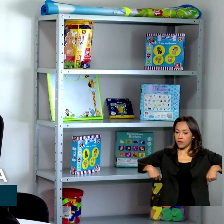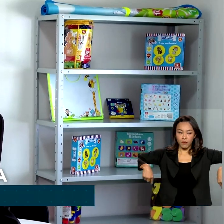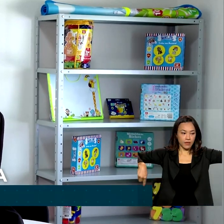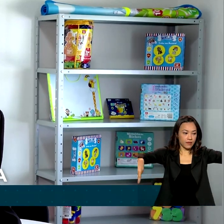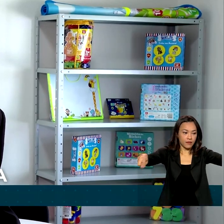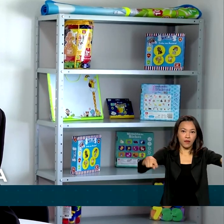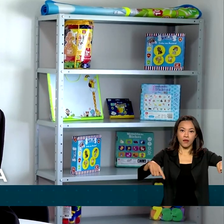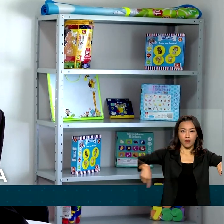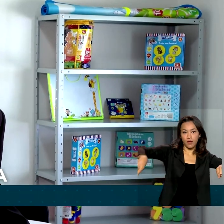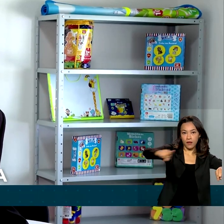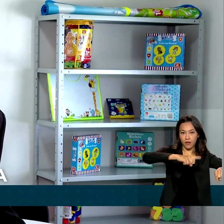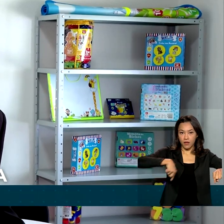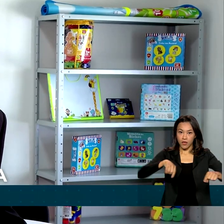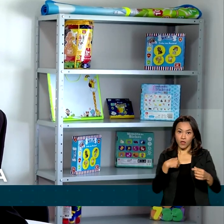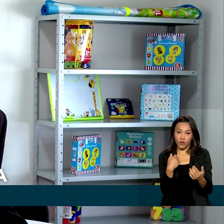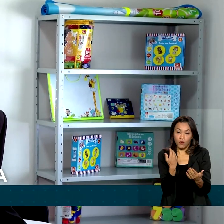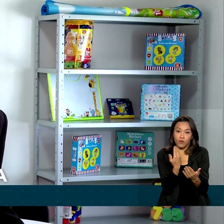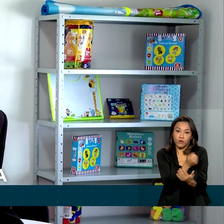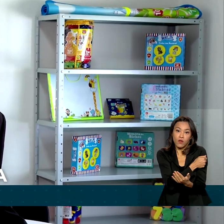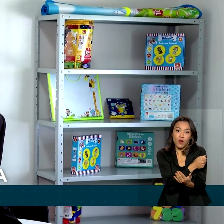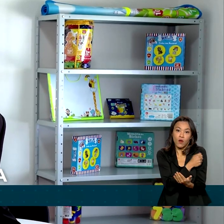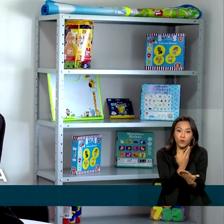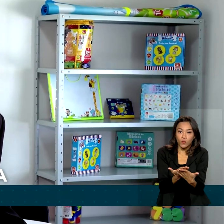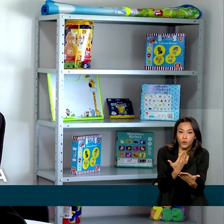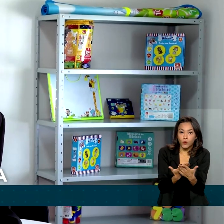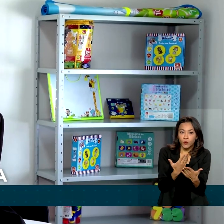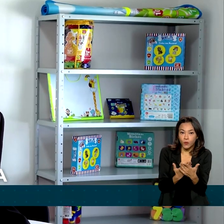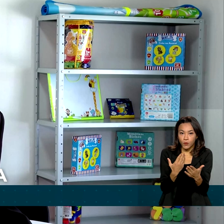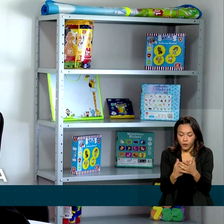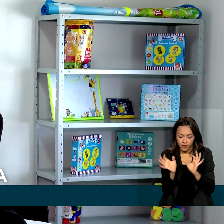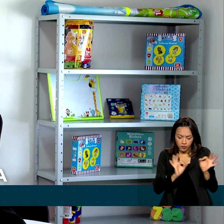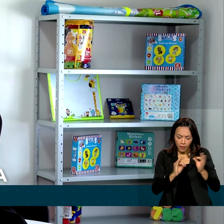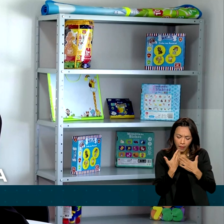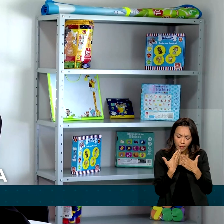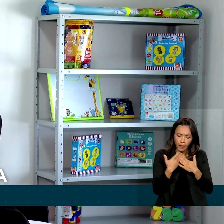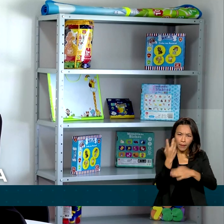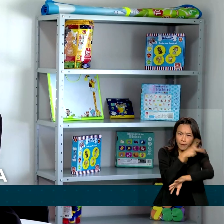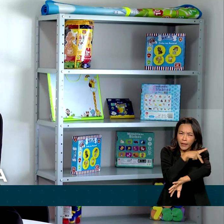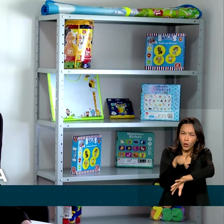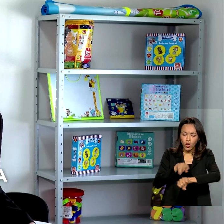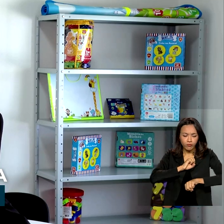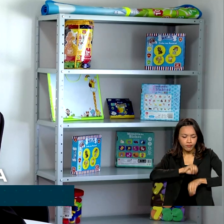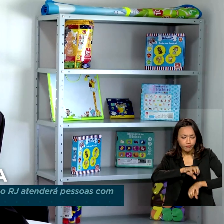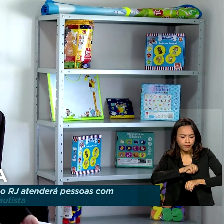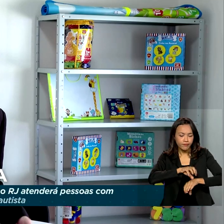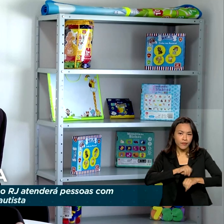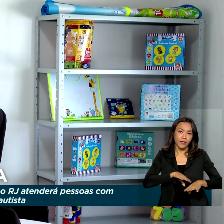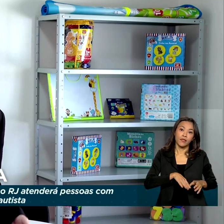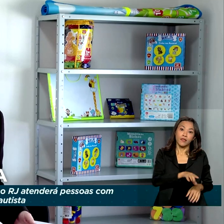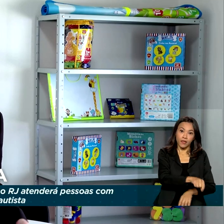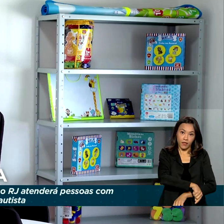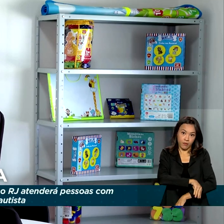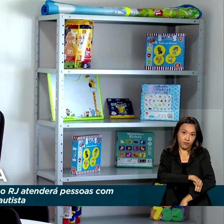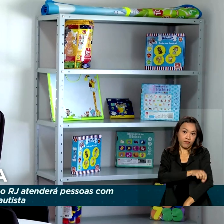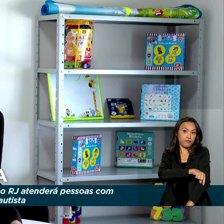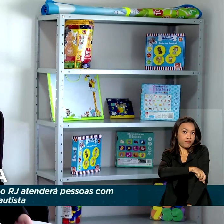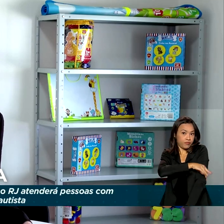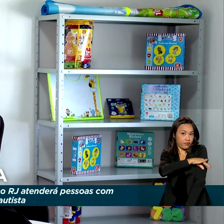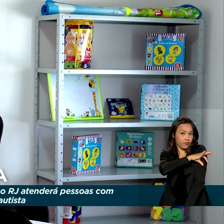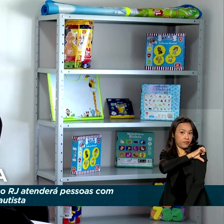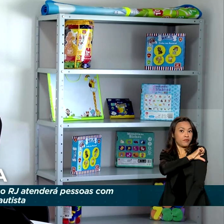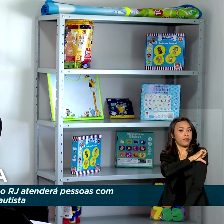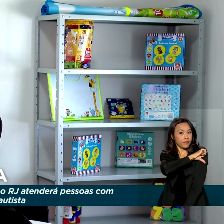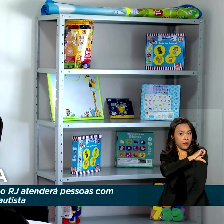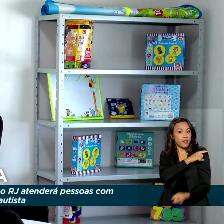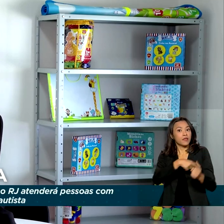alunos vão estudar e fazer atividades pedagógicas. A Clínica Escola tem os ensinos infantil, fundamental e médio e